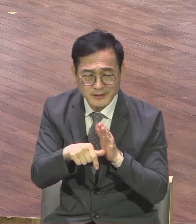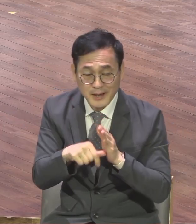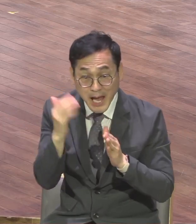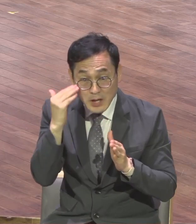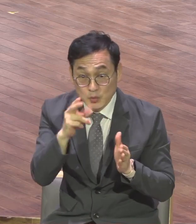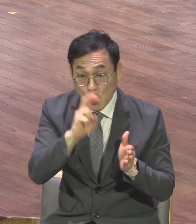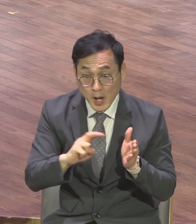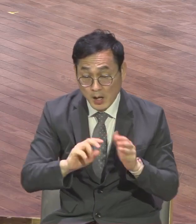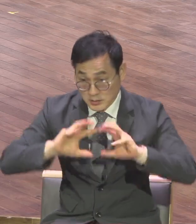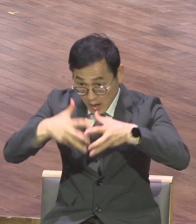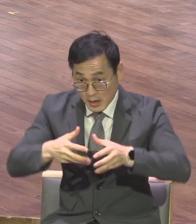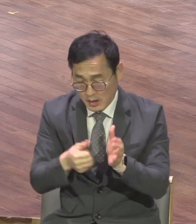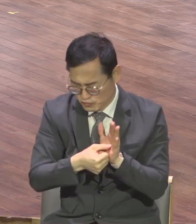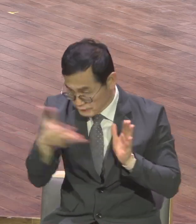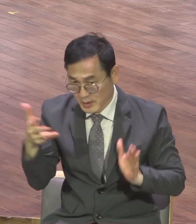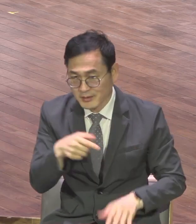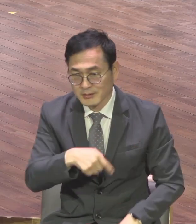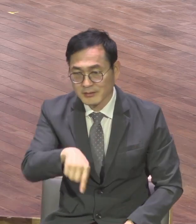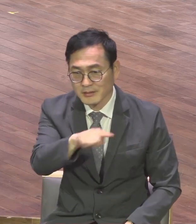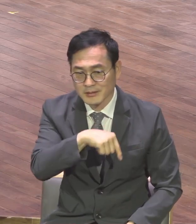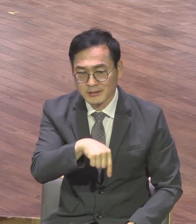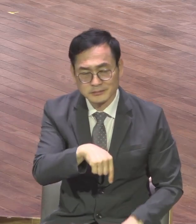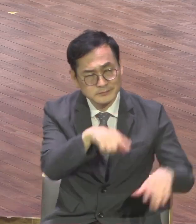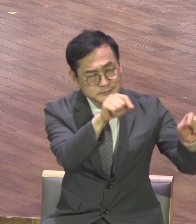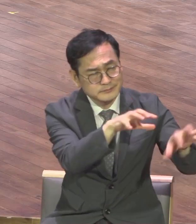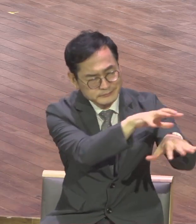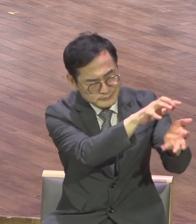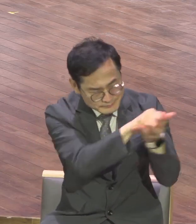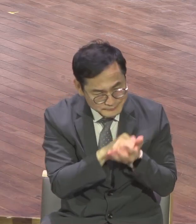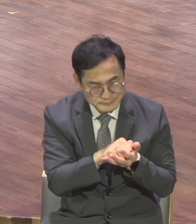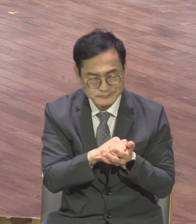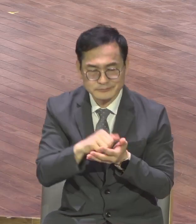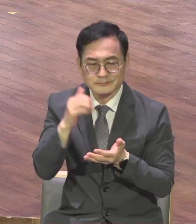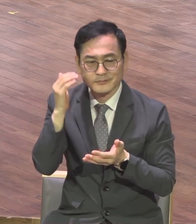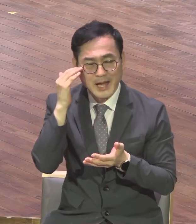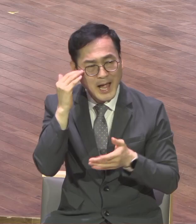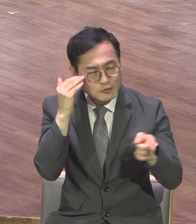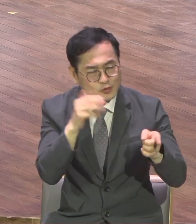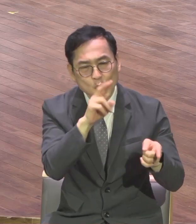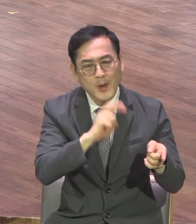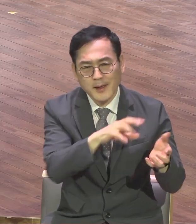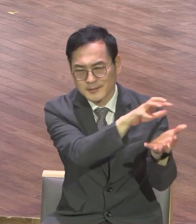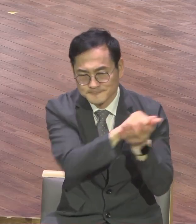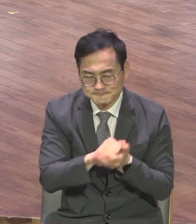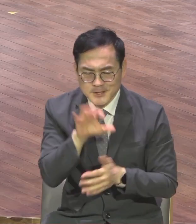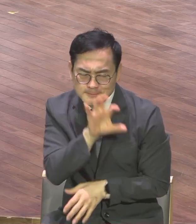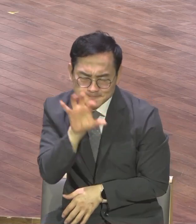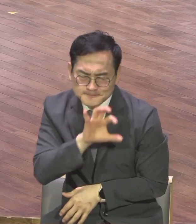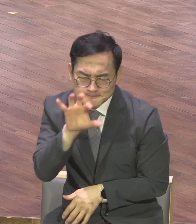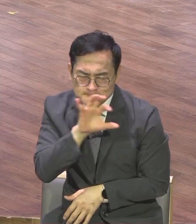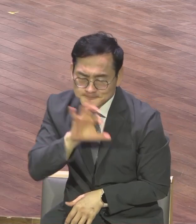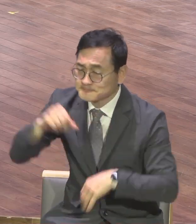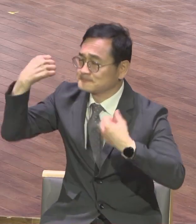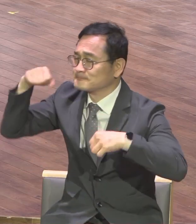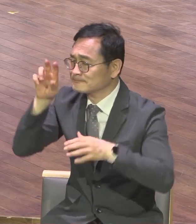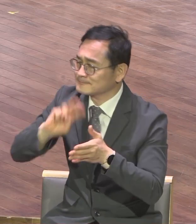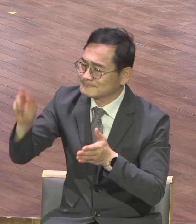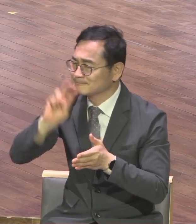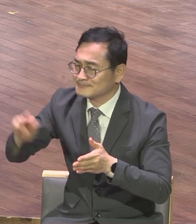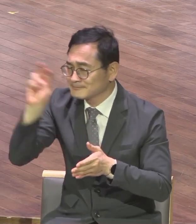우리 청년들이 얼마나 잘하는지 얘들이요 한국 K-POP 연예인들로 착각할